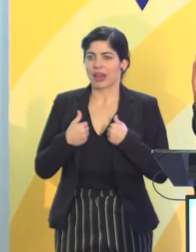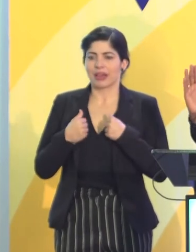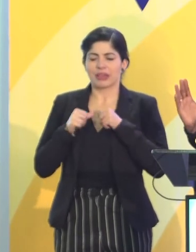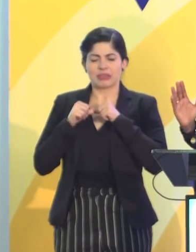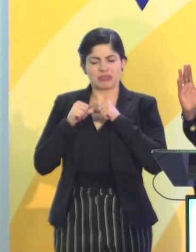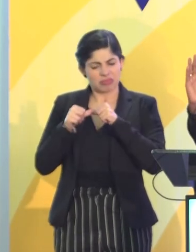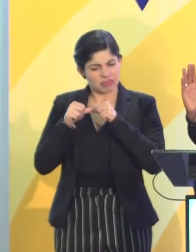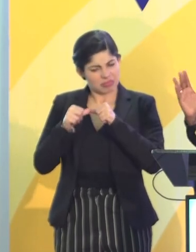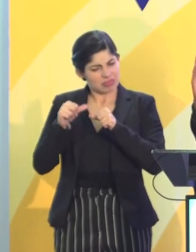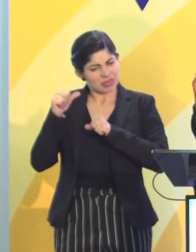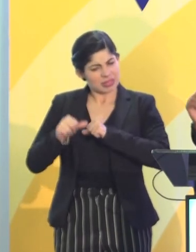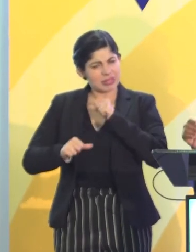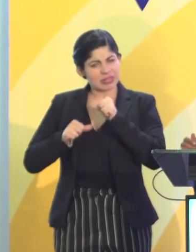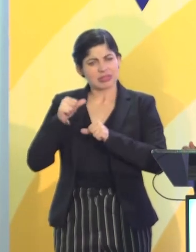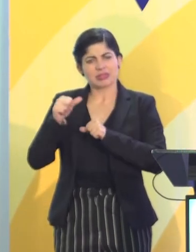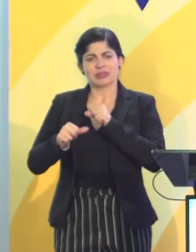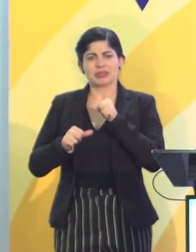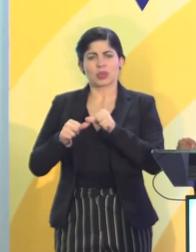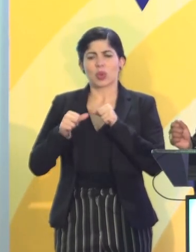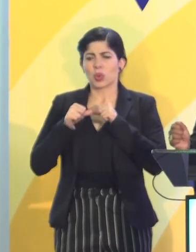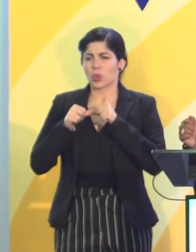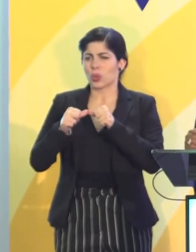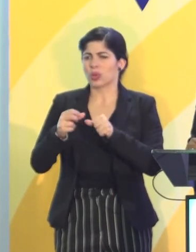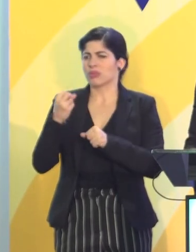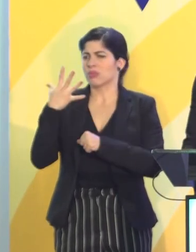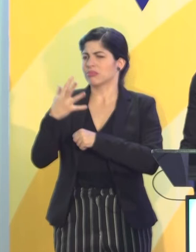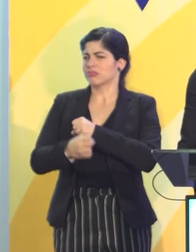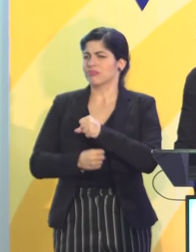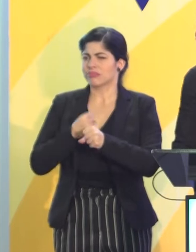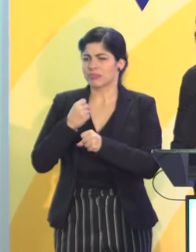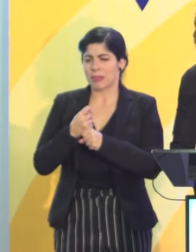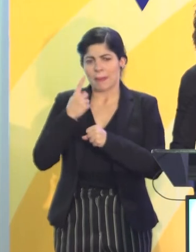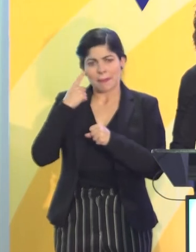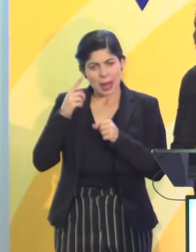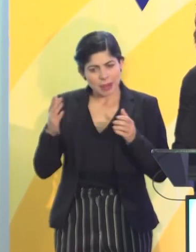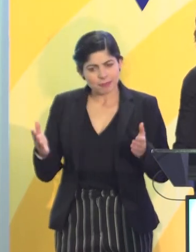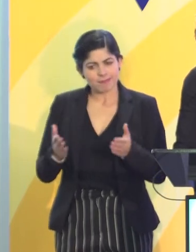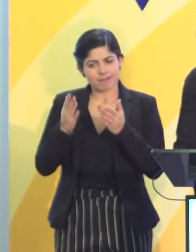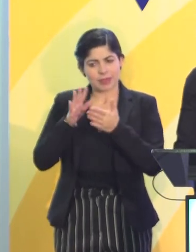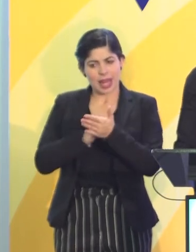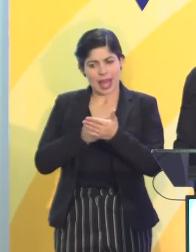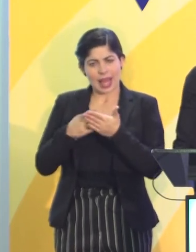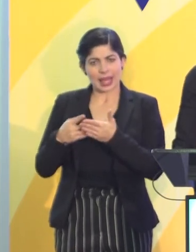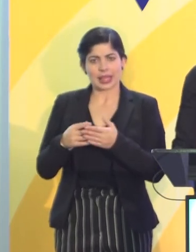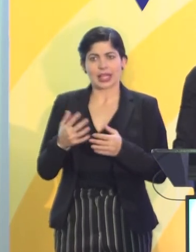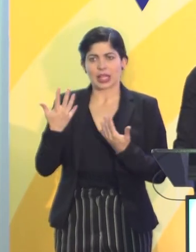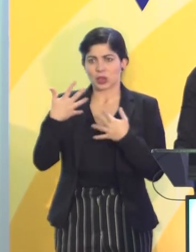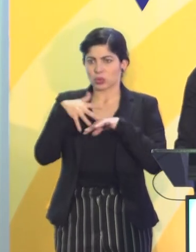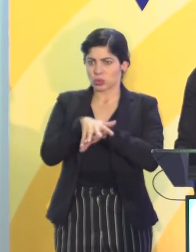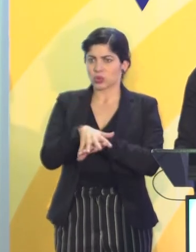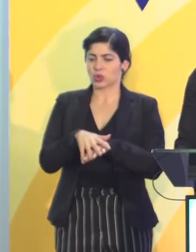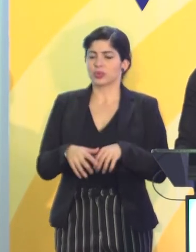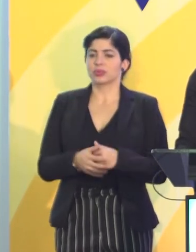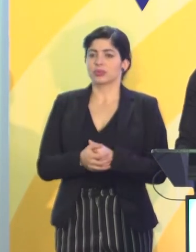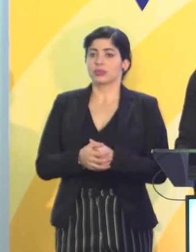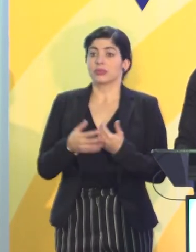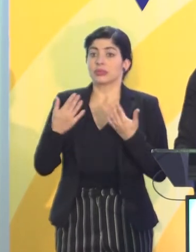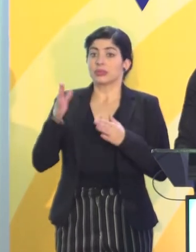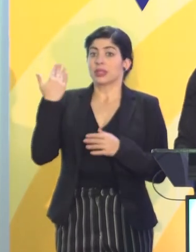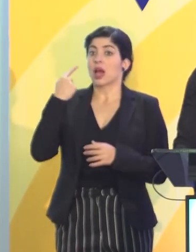persistentemente, durante décadas, para levantar la agenda de la inclusión. Y lo decía